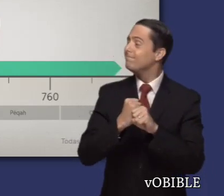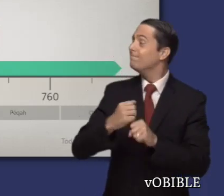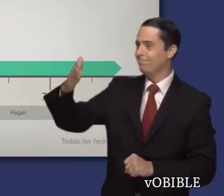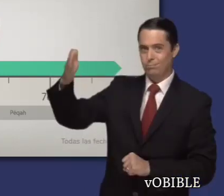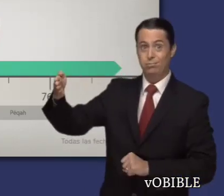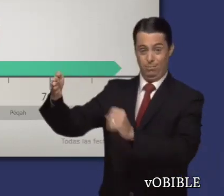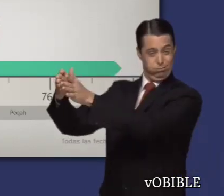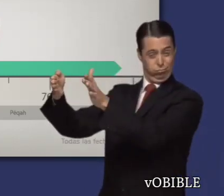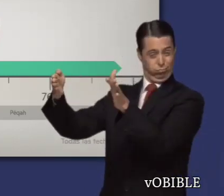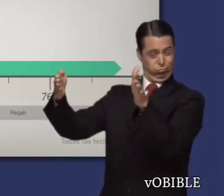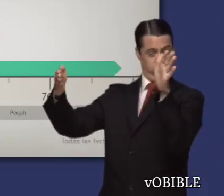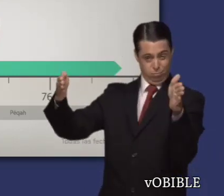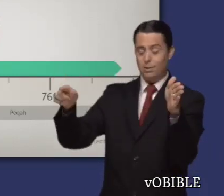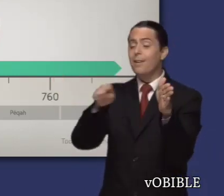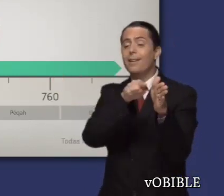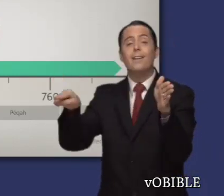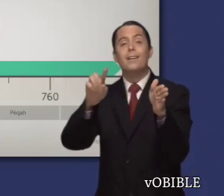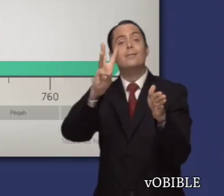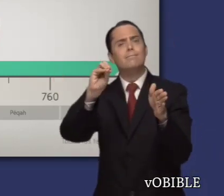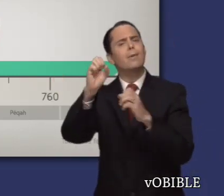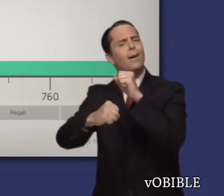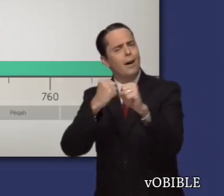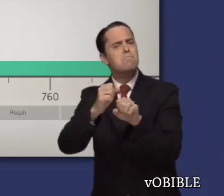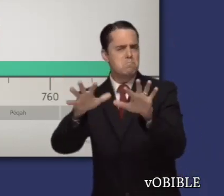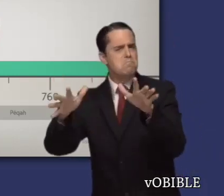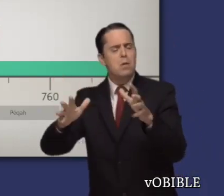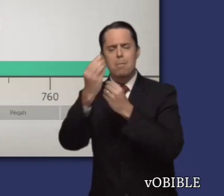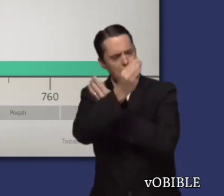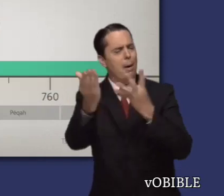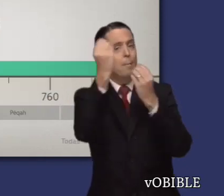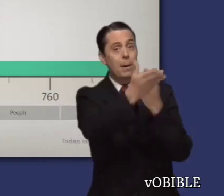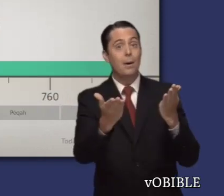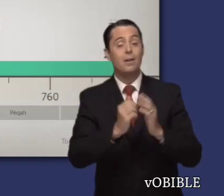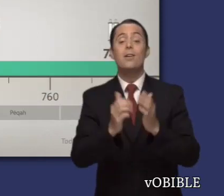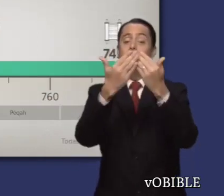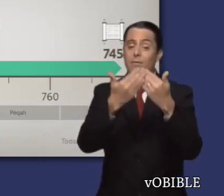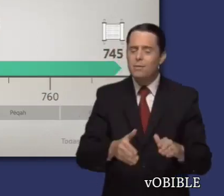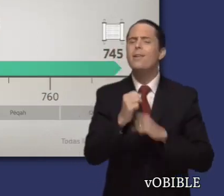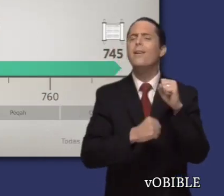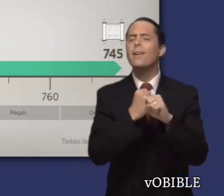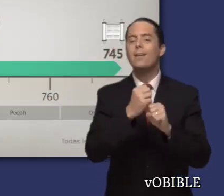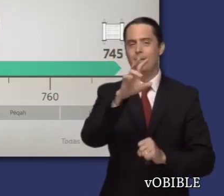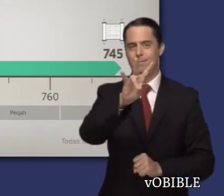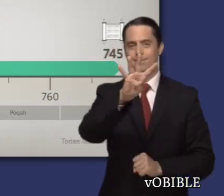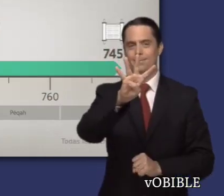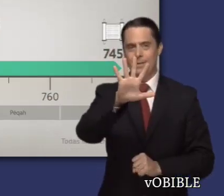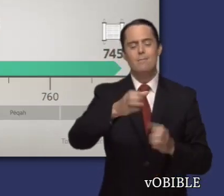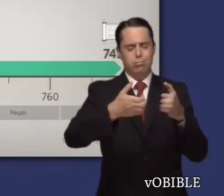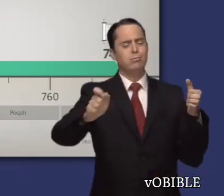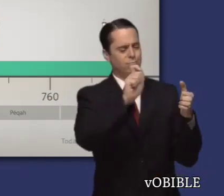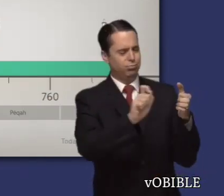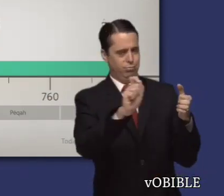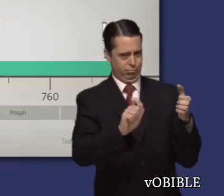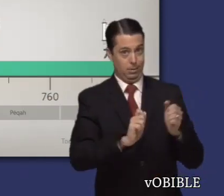Fue profeta durante unos 60 años, hasta poco después del 745 antes de nuestra era, cuando